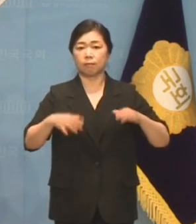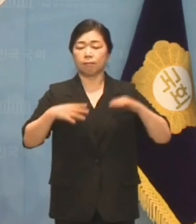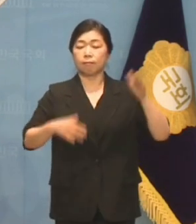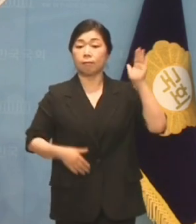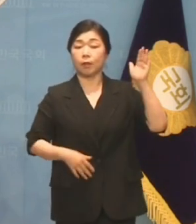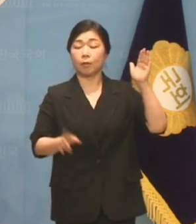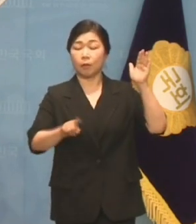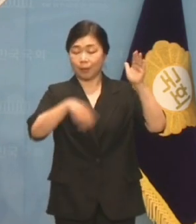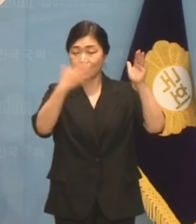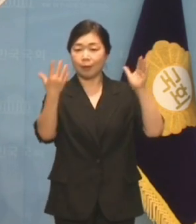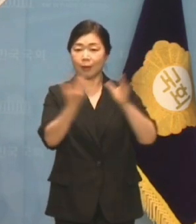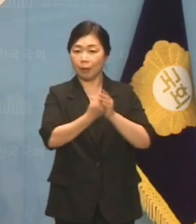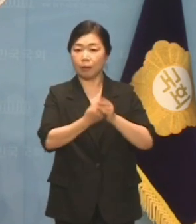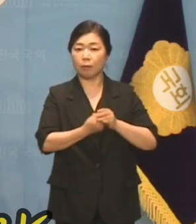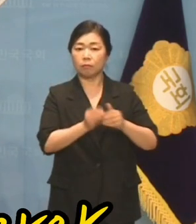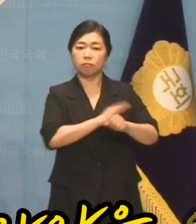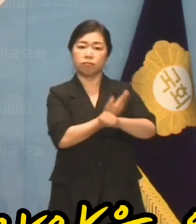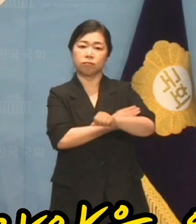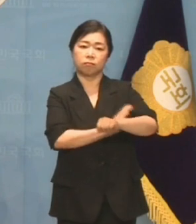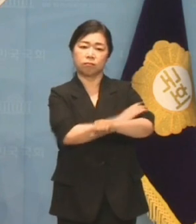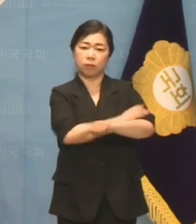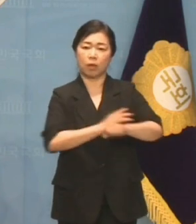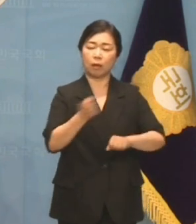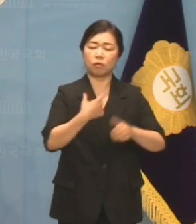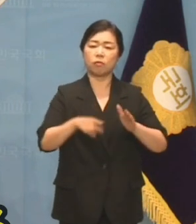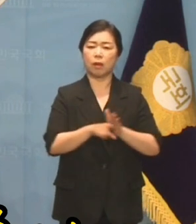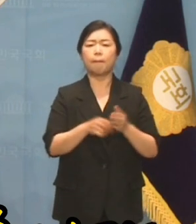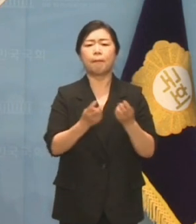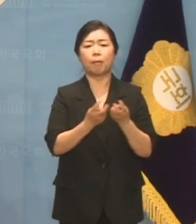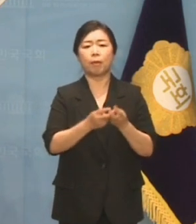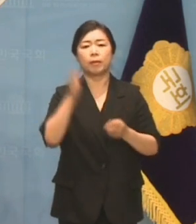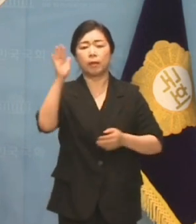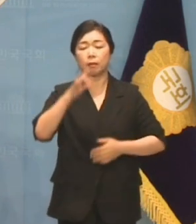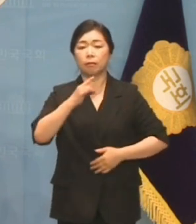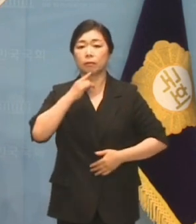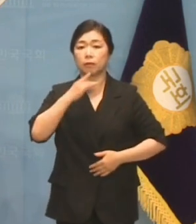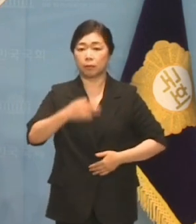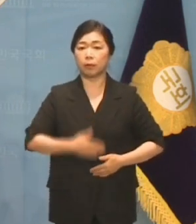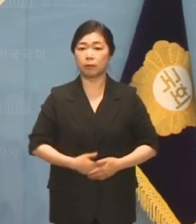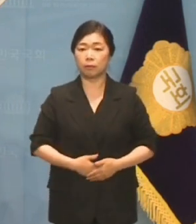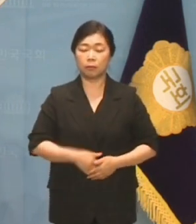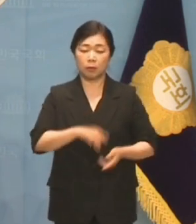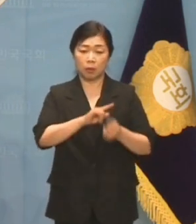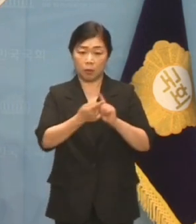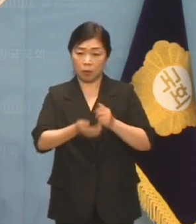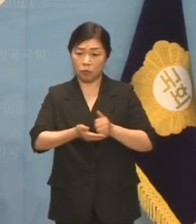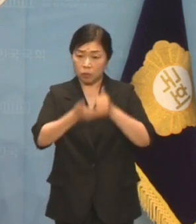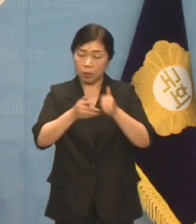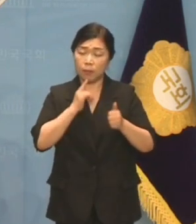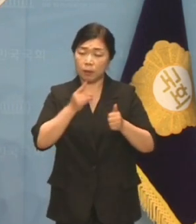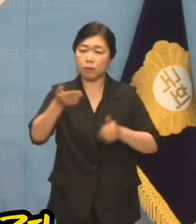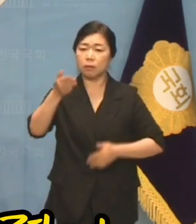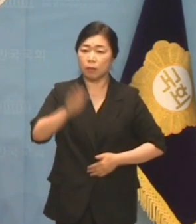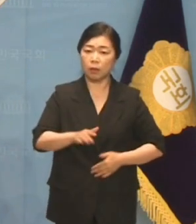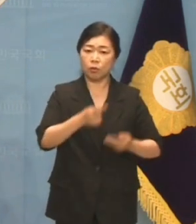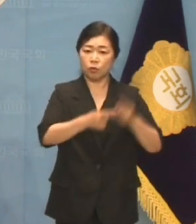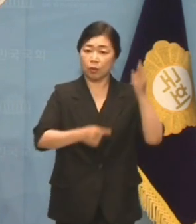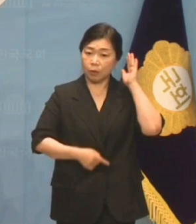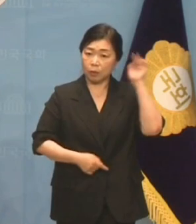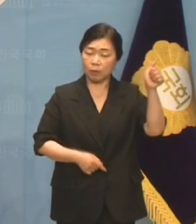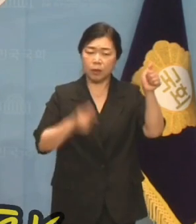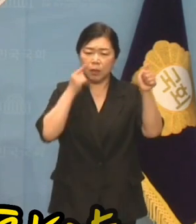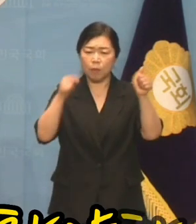것들은 전부 정권의 권력 장악을 위한 방편뿐이었습니다. 상호주의를 말하면서도 윤석열 대통령의